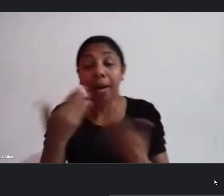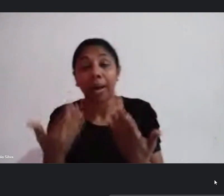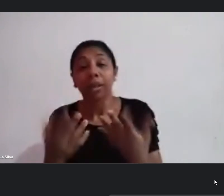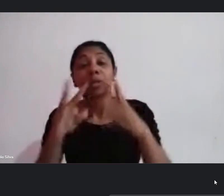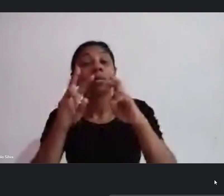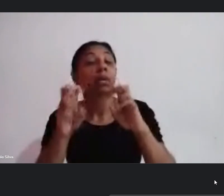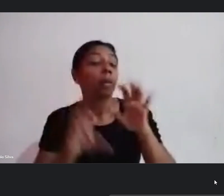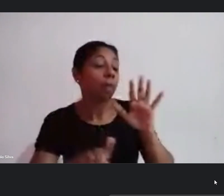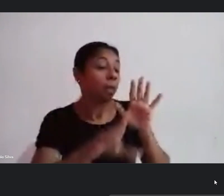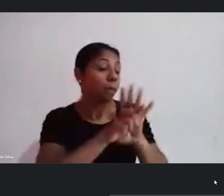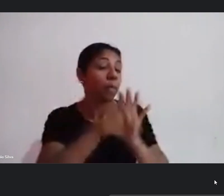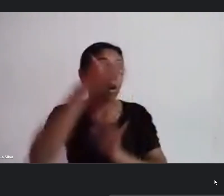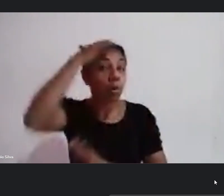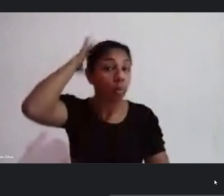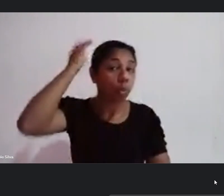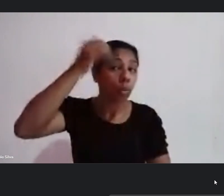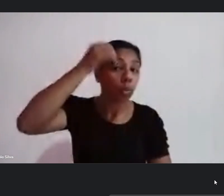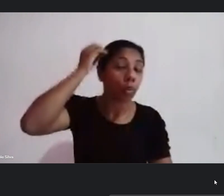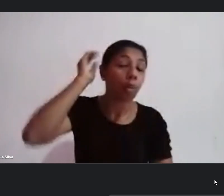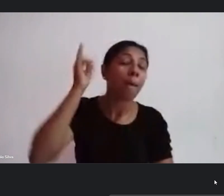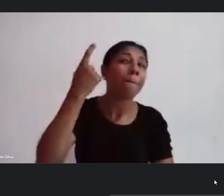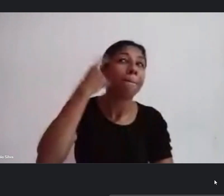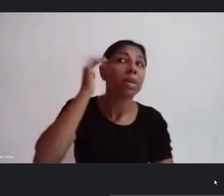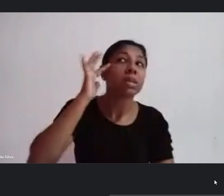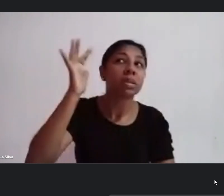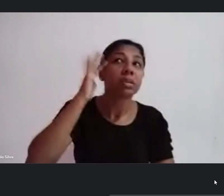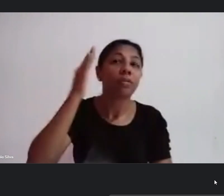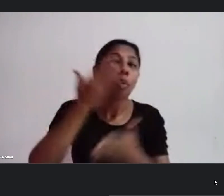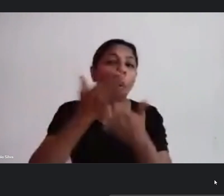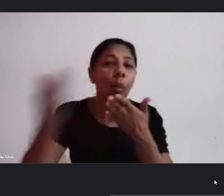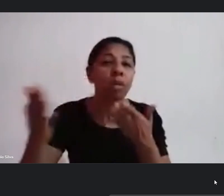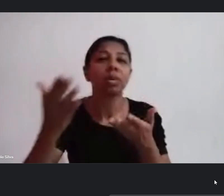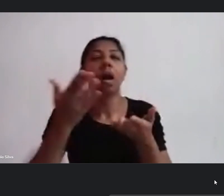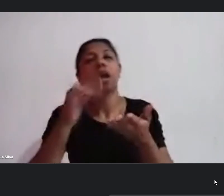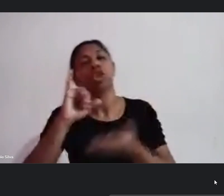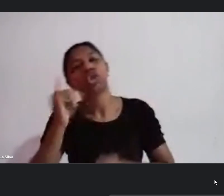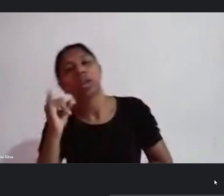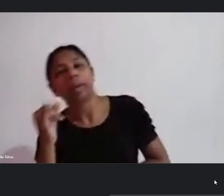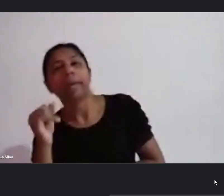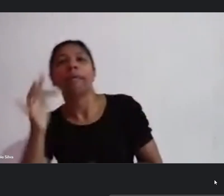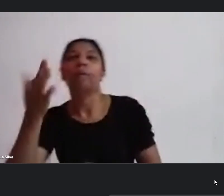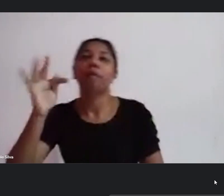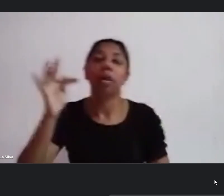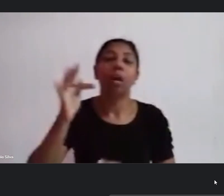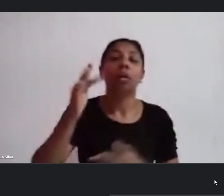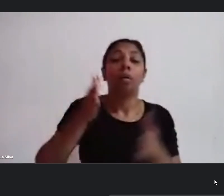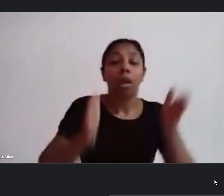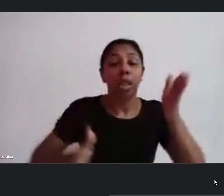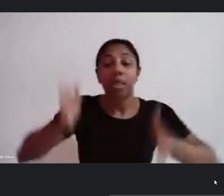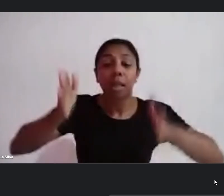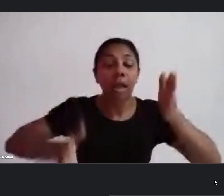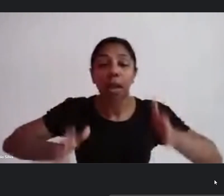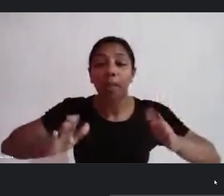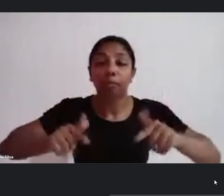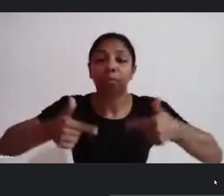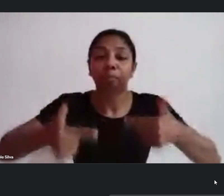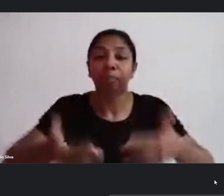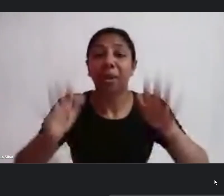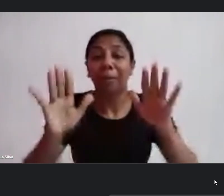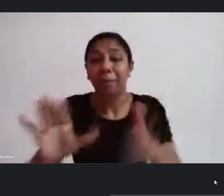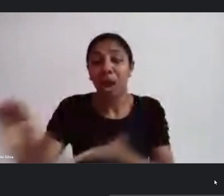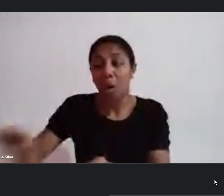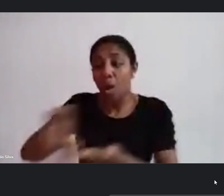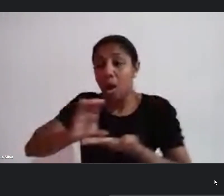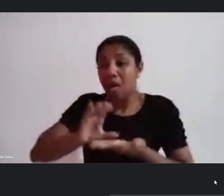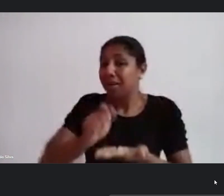imaginava que ia começar os editais no começo do ano que ia ter mais tempo de execução a nossa preocupação é que a Rádio Curso não chegou e